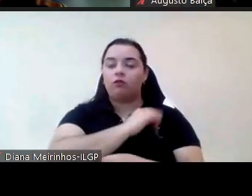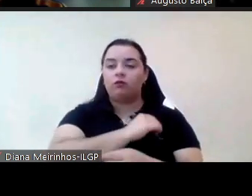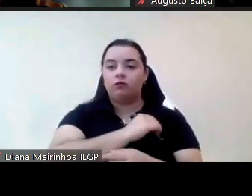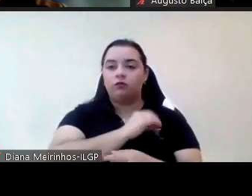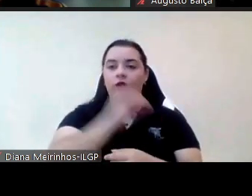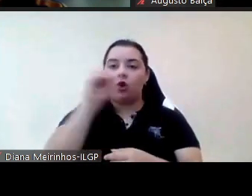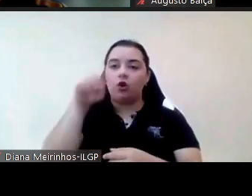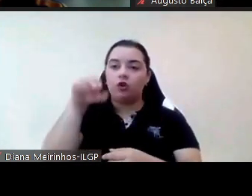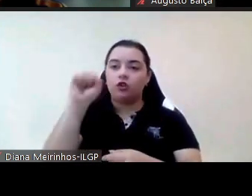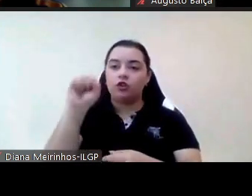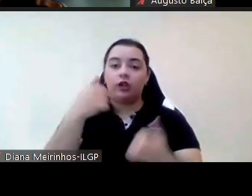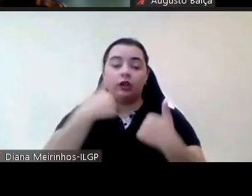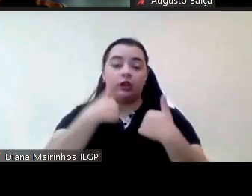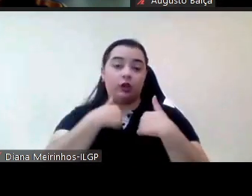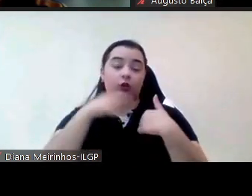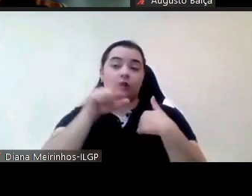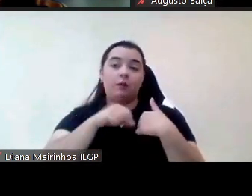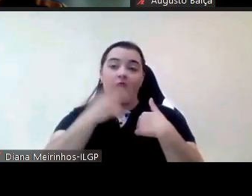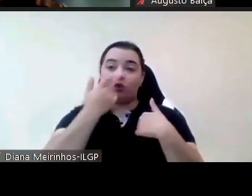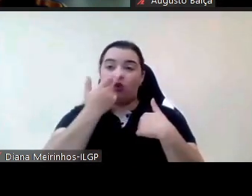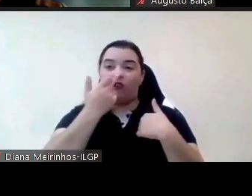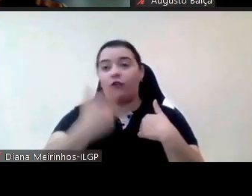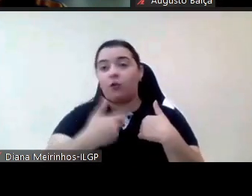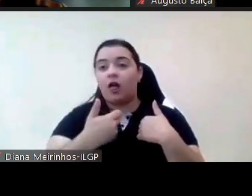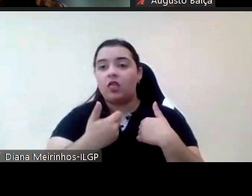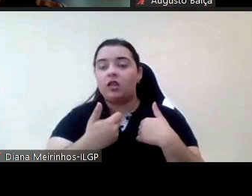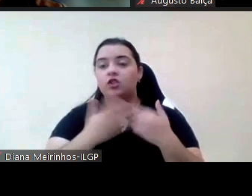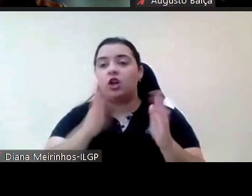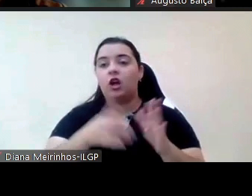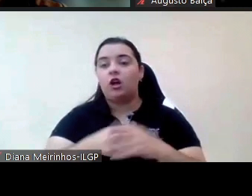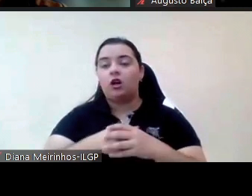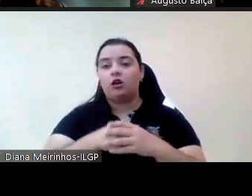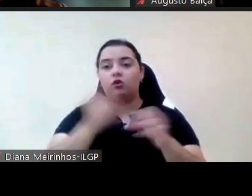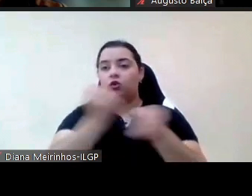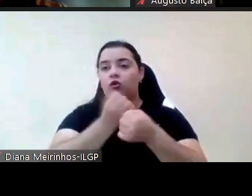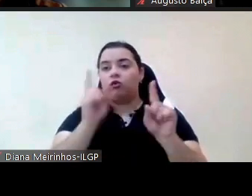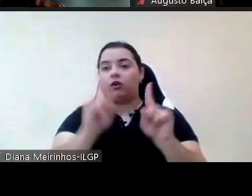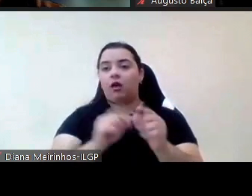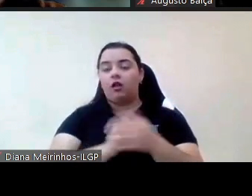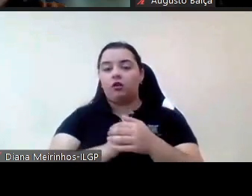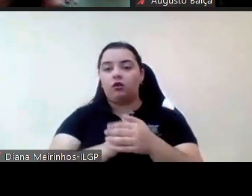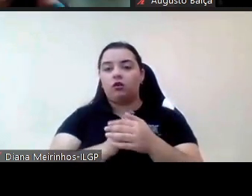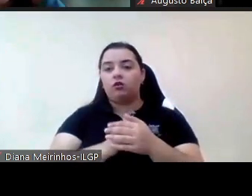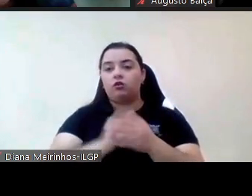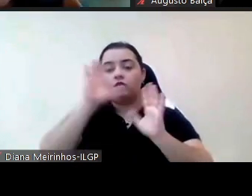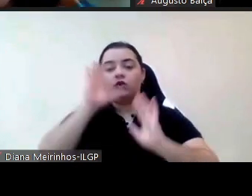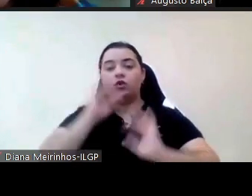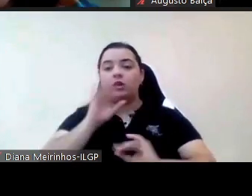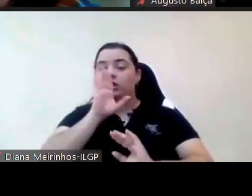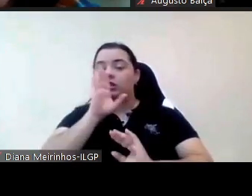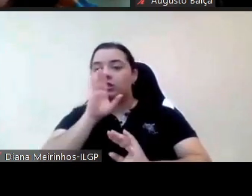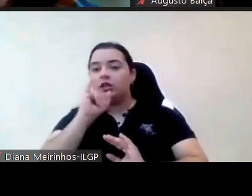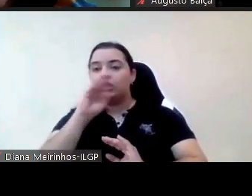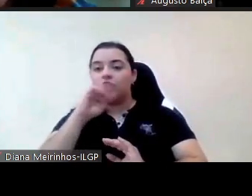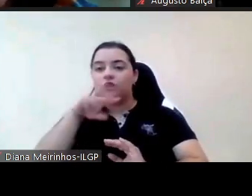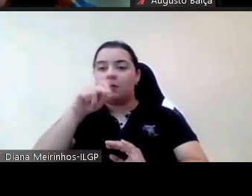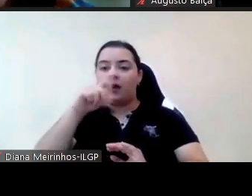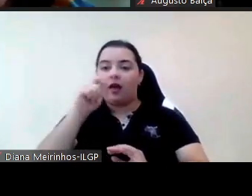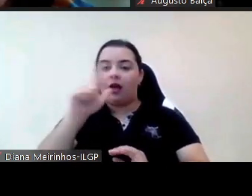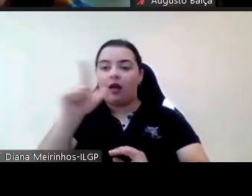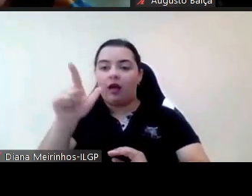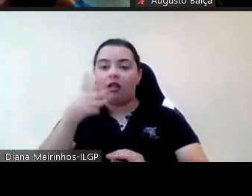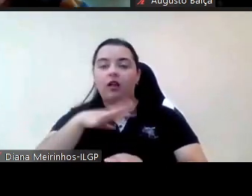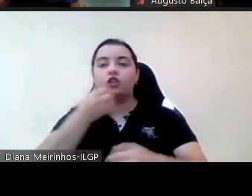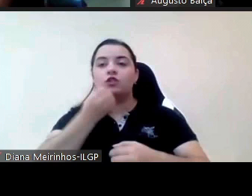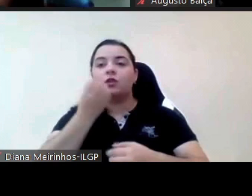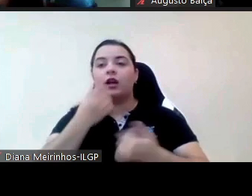jubilada não sei não sei realmente se se o nosso amigo Ismael Paulino quer explicar melhor porque eu não está sem